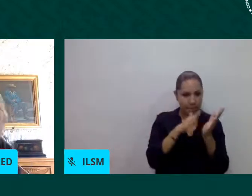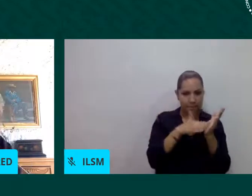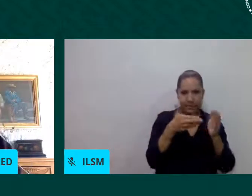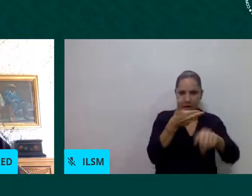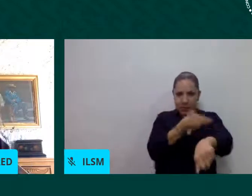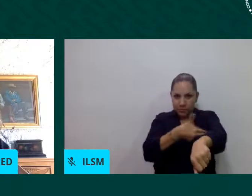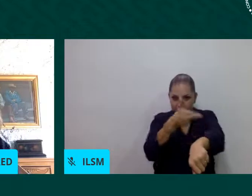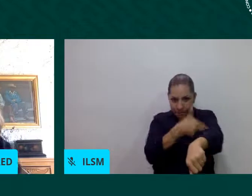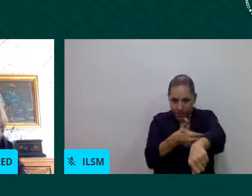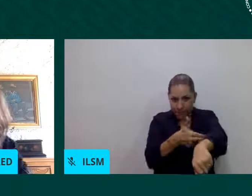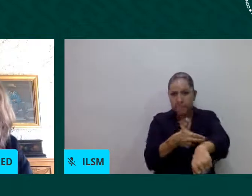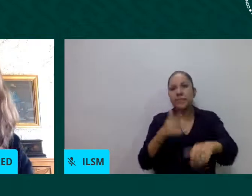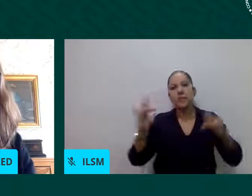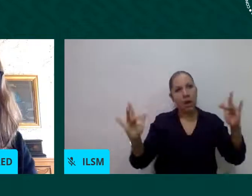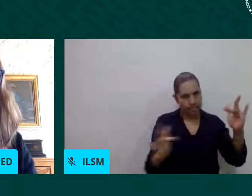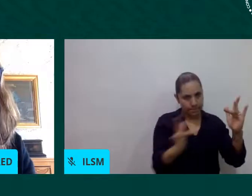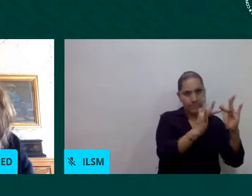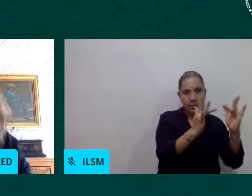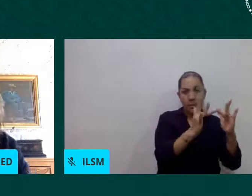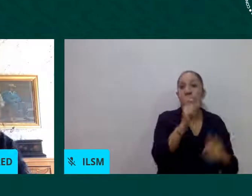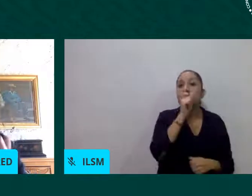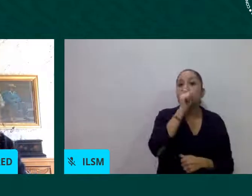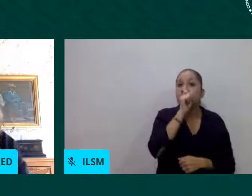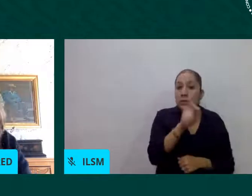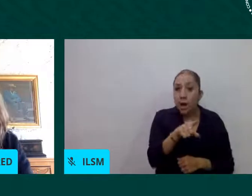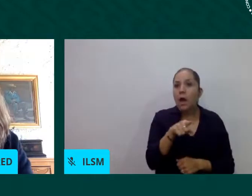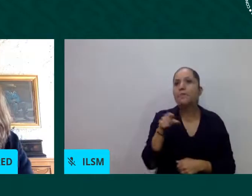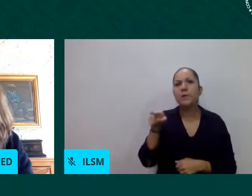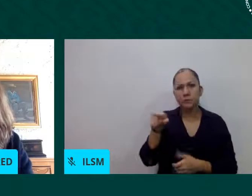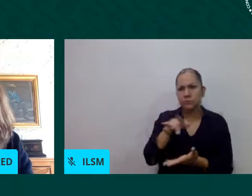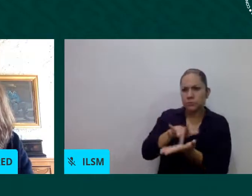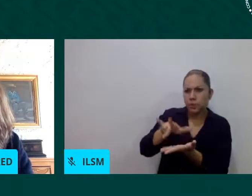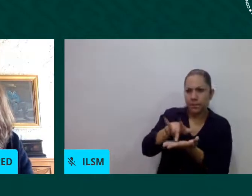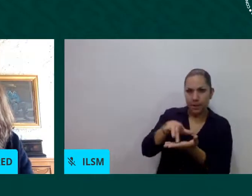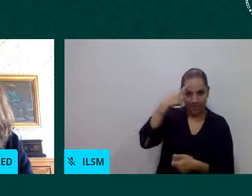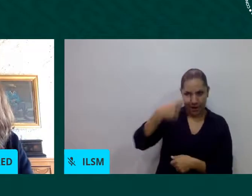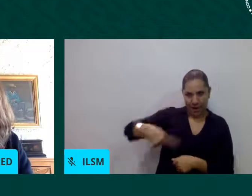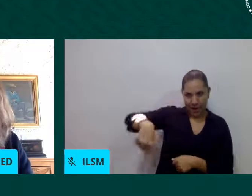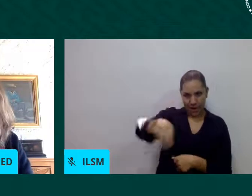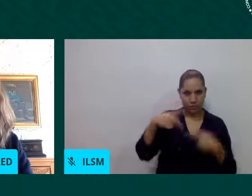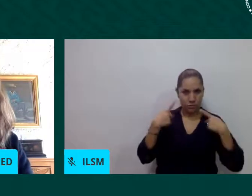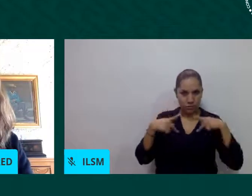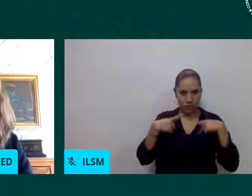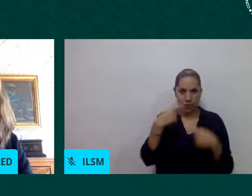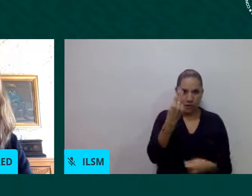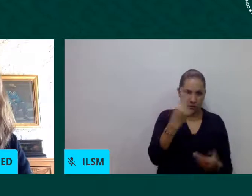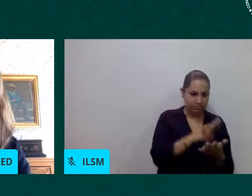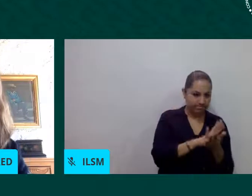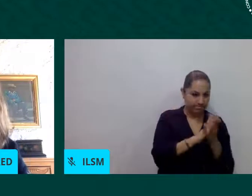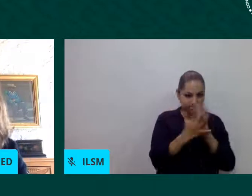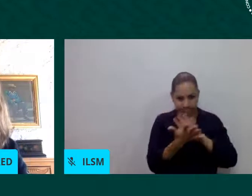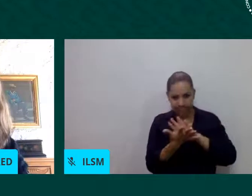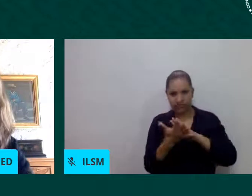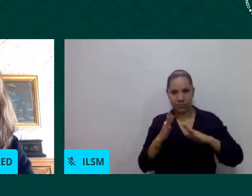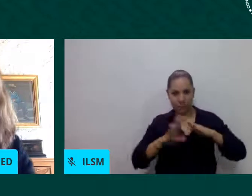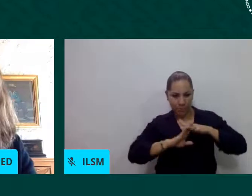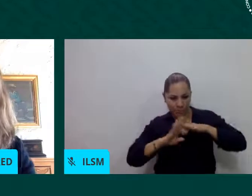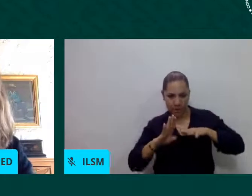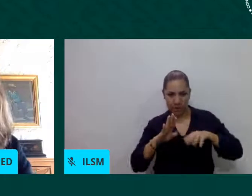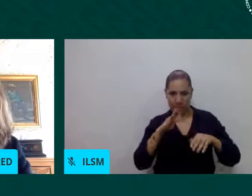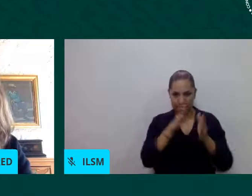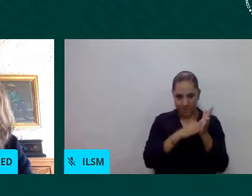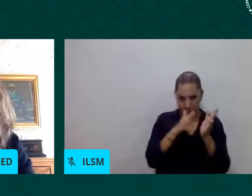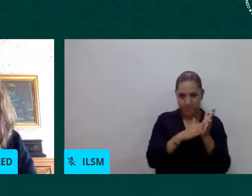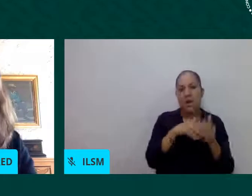tema de los trámites migratorios de las personas también quiero mencionar que la Ciudad de México estableció un programa a través de un mensaje